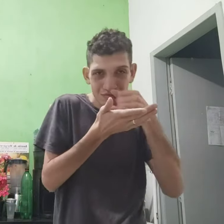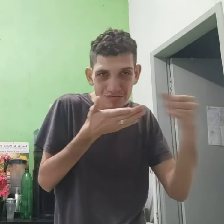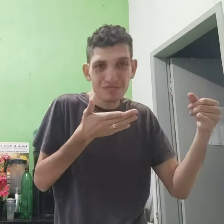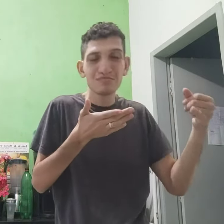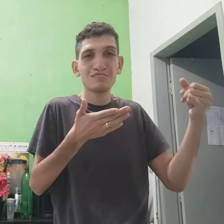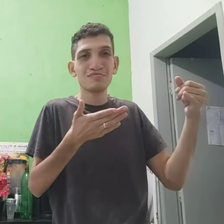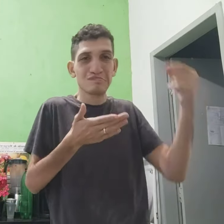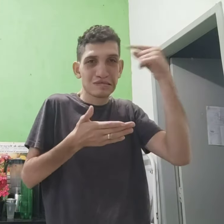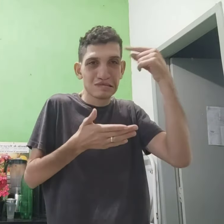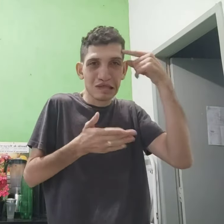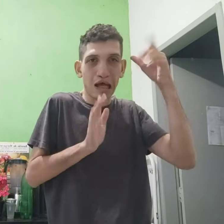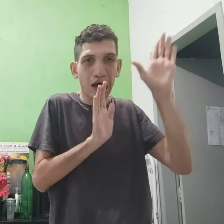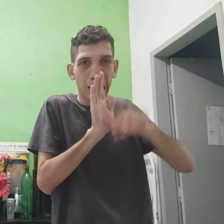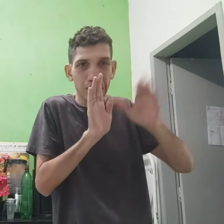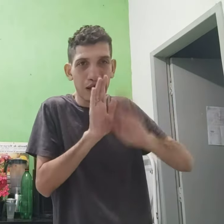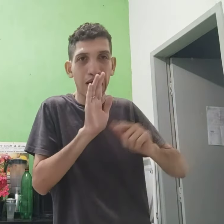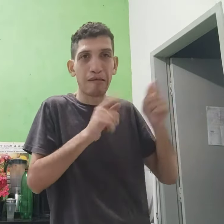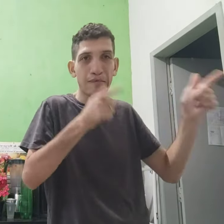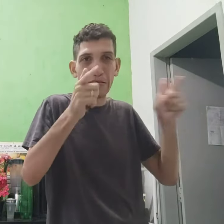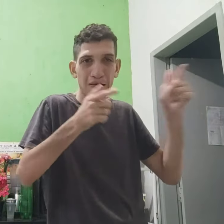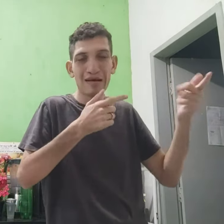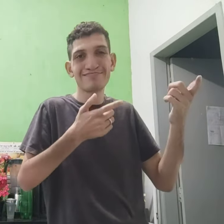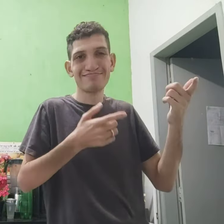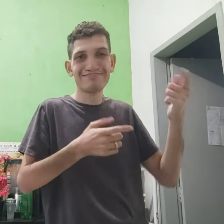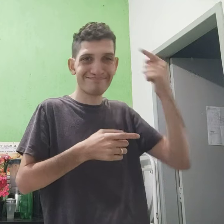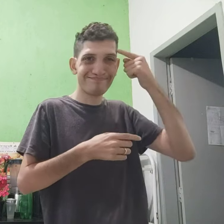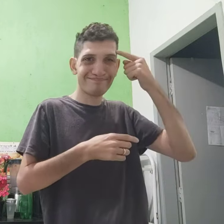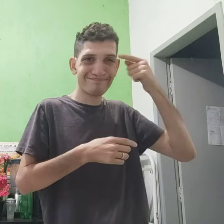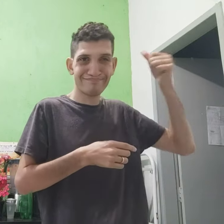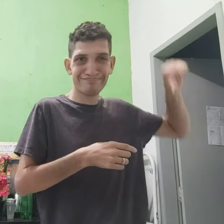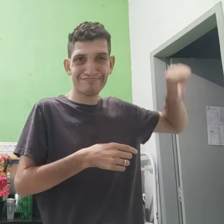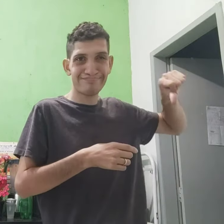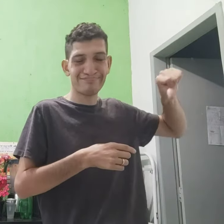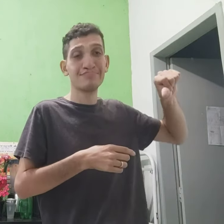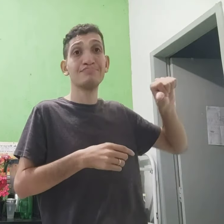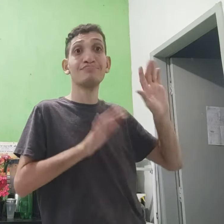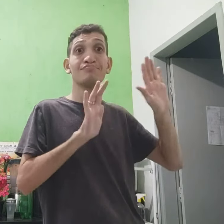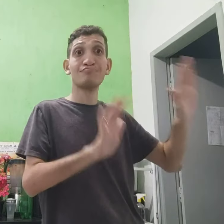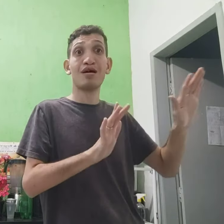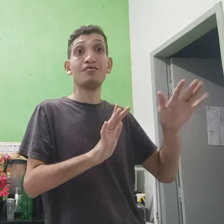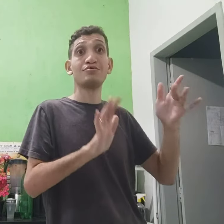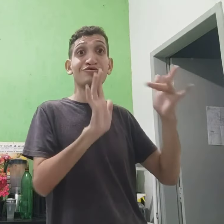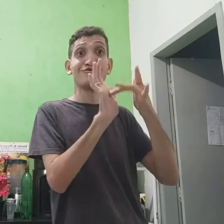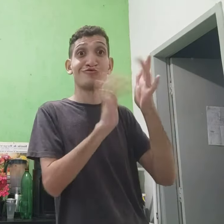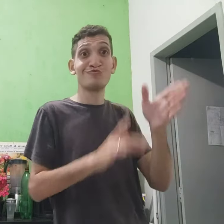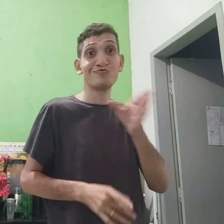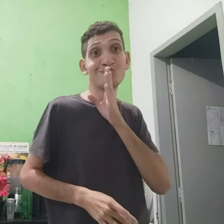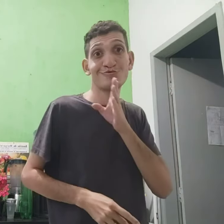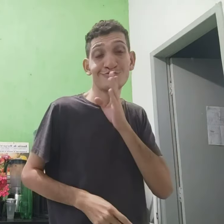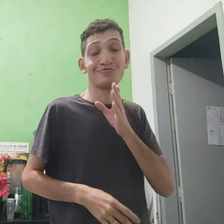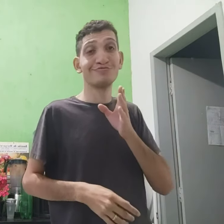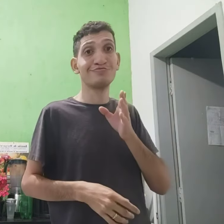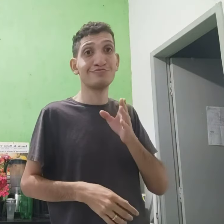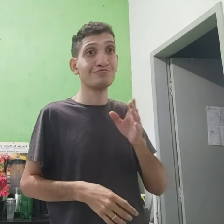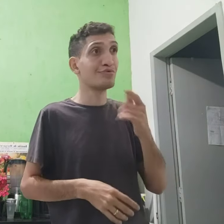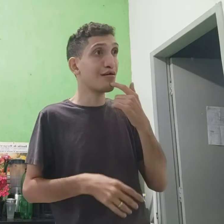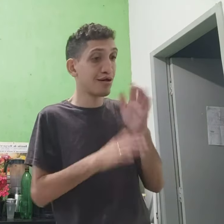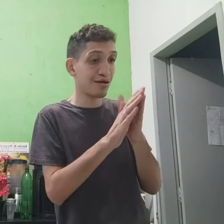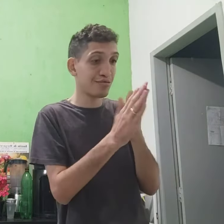bandido, eu usava droga, pensava em roubar, em assassinar, meus pensamentos ruins. Jesus